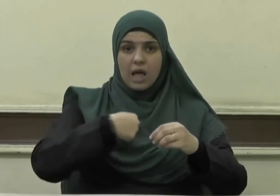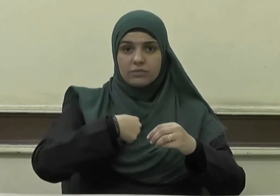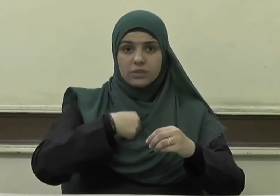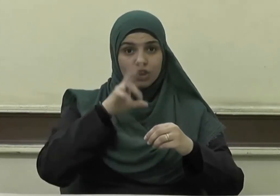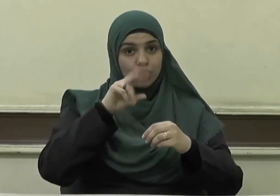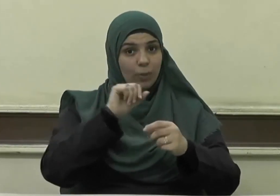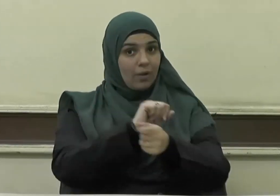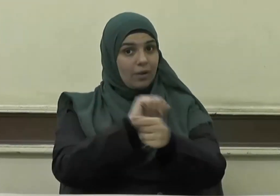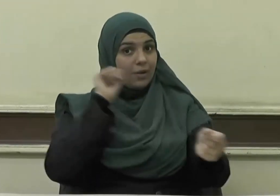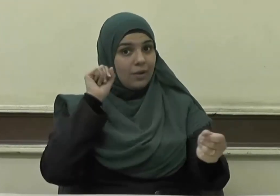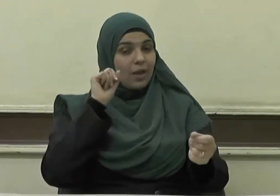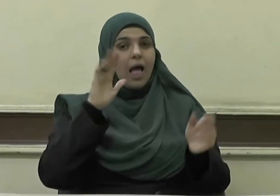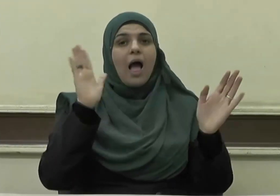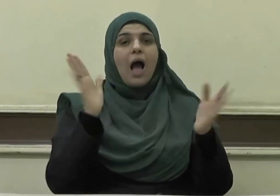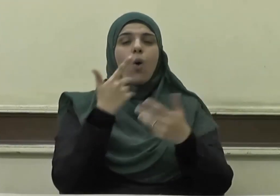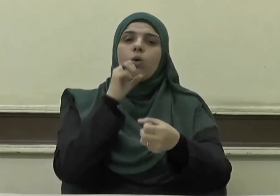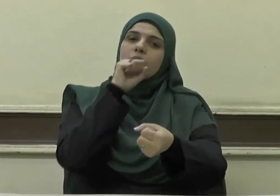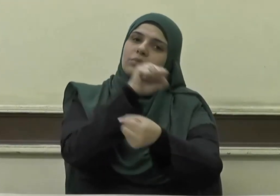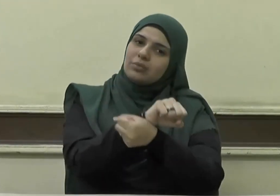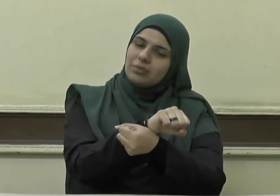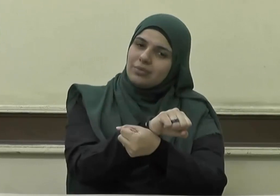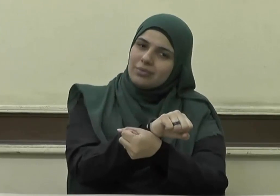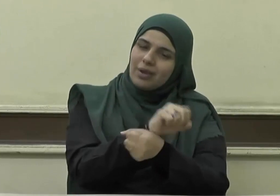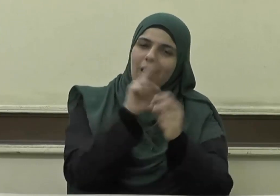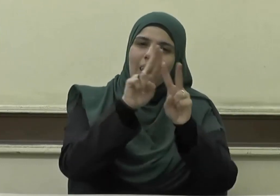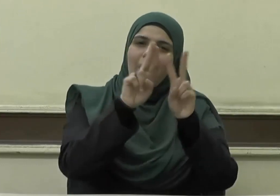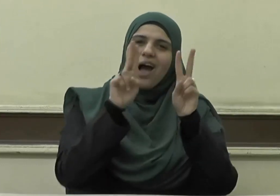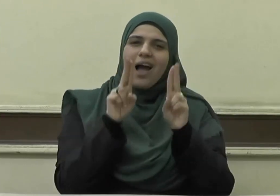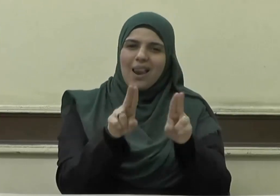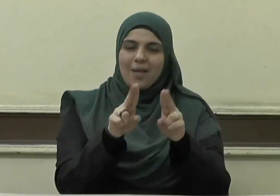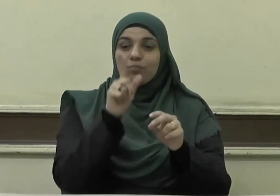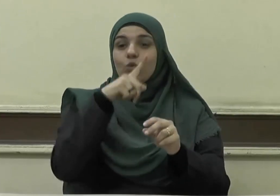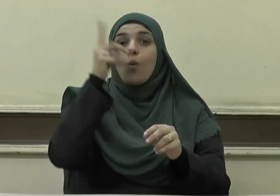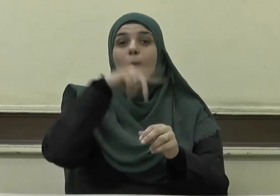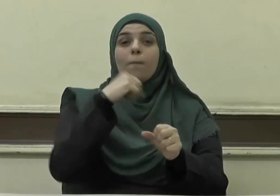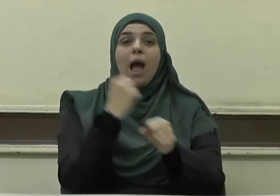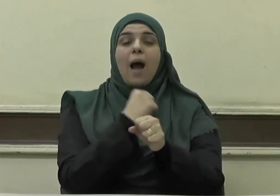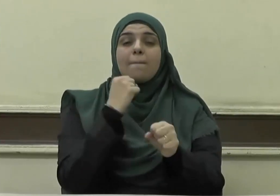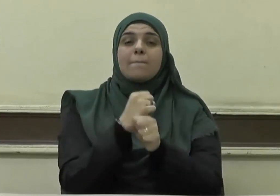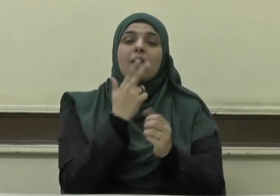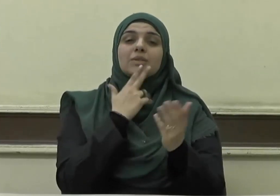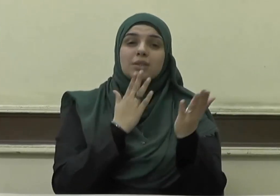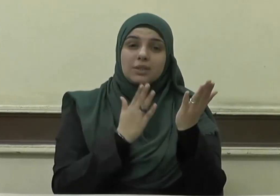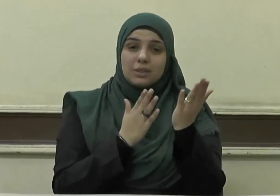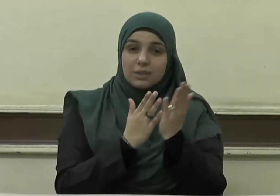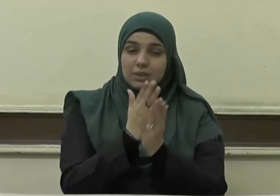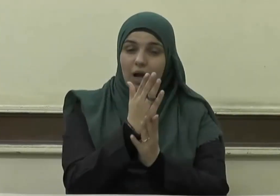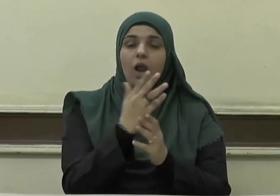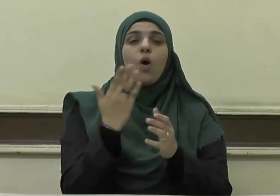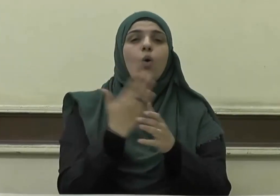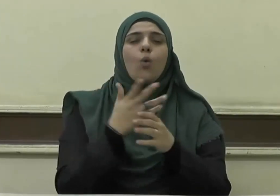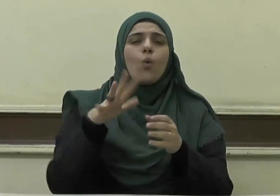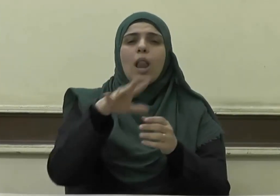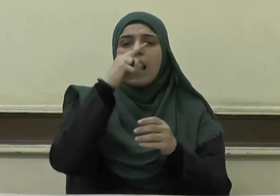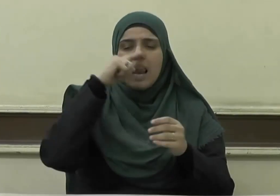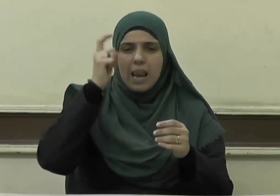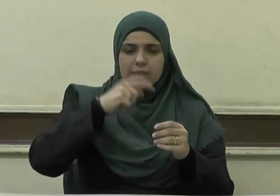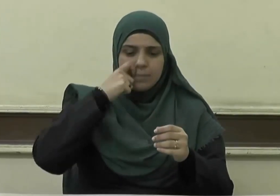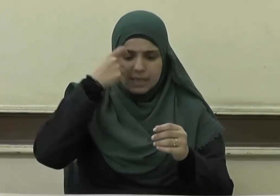أو موبقها ومن الأعمال الصالحة التي ينبغي أن يتحلى